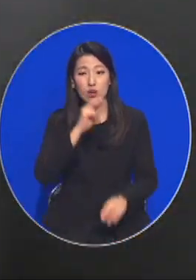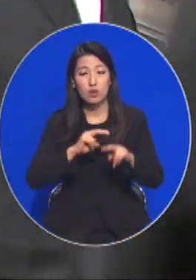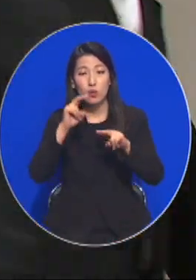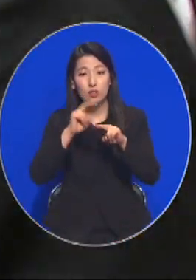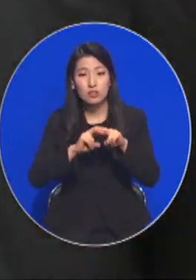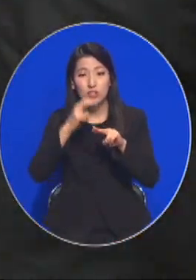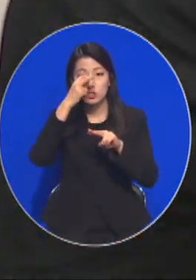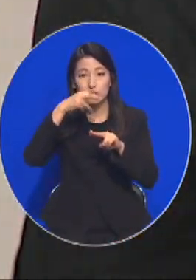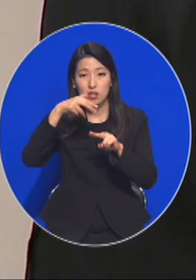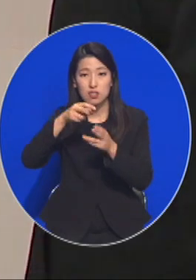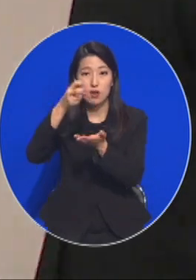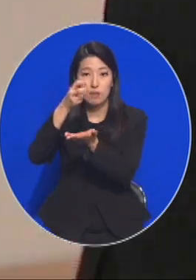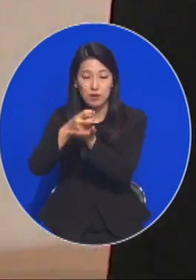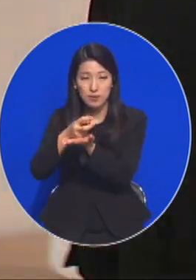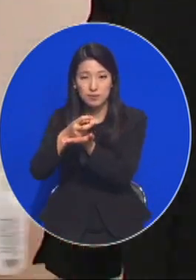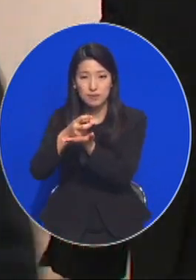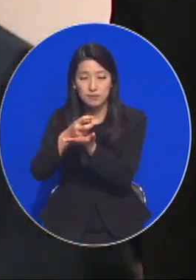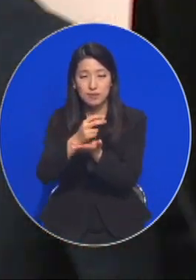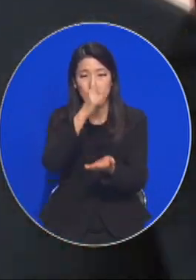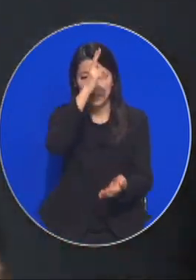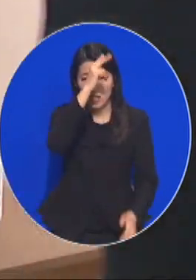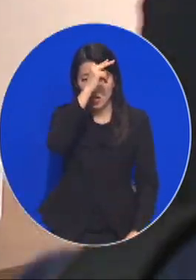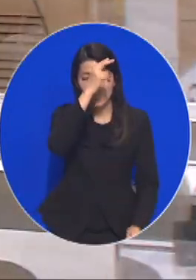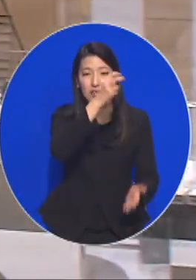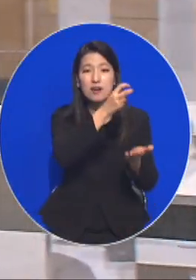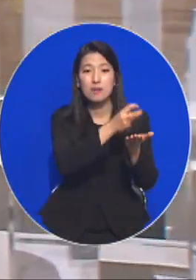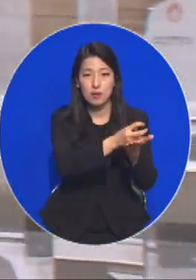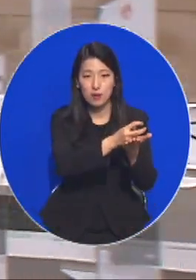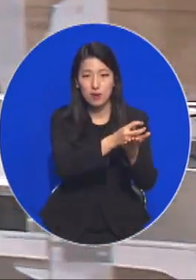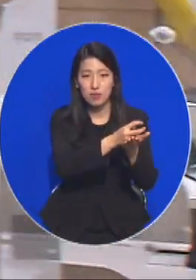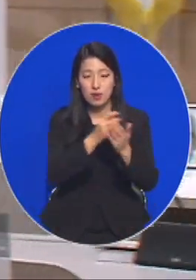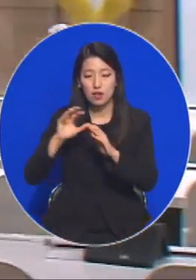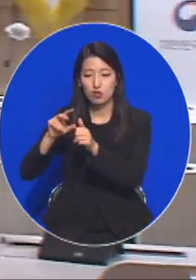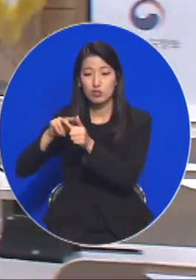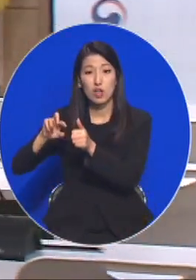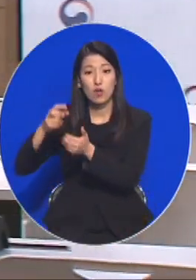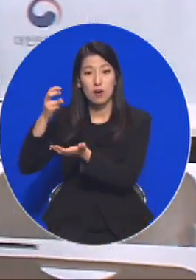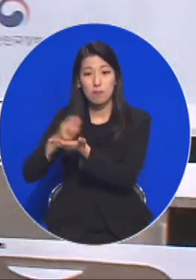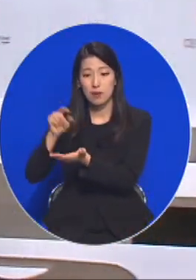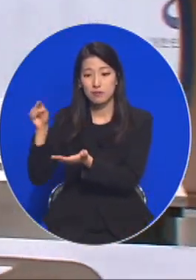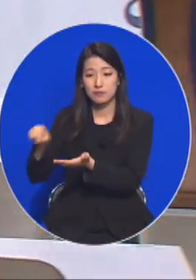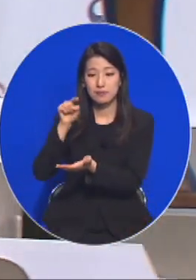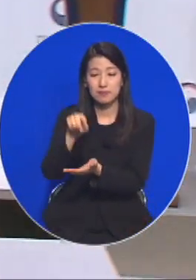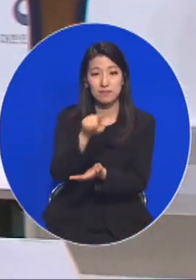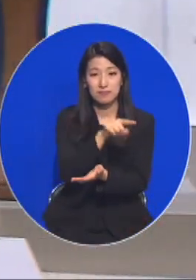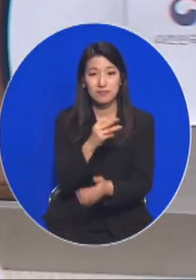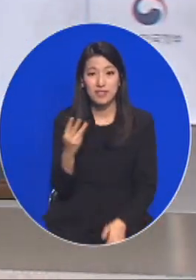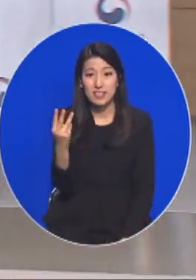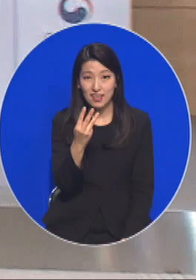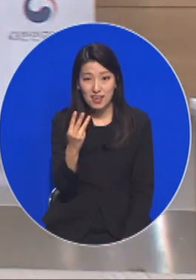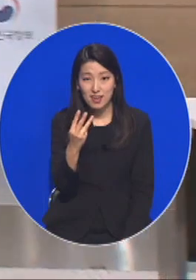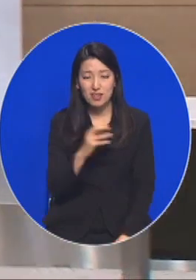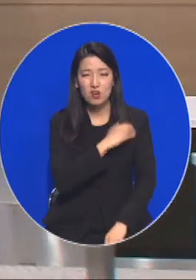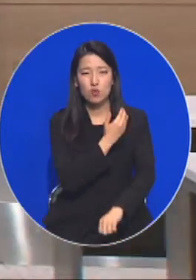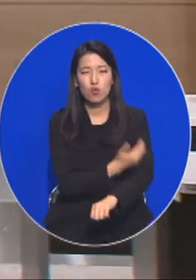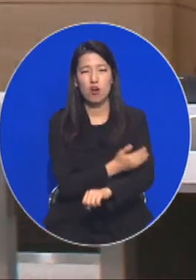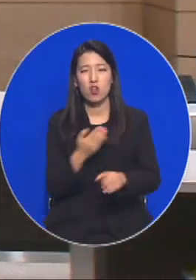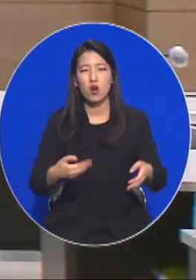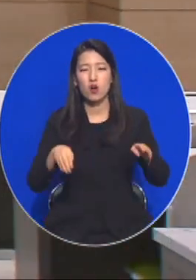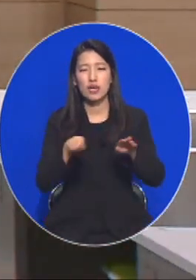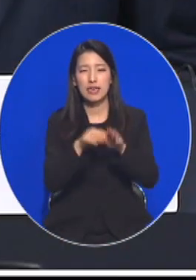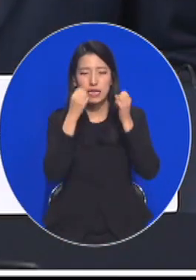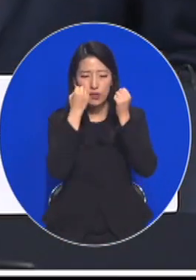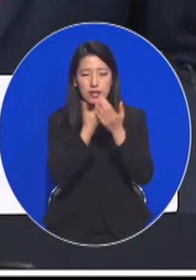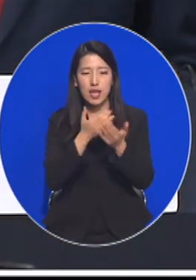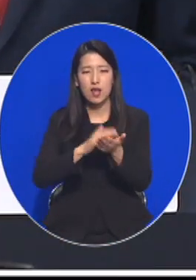고위공직자범죄수사처법 개정안과 경찰청법 개정안, 그리고 국정원법 개정안, 이른바 권력기관 개혁 3법